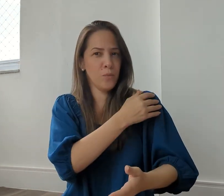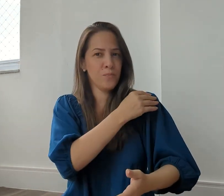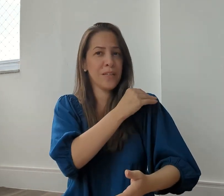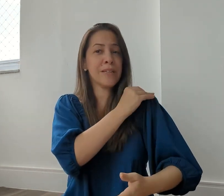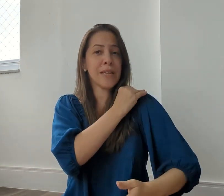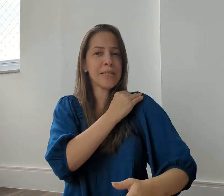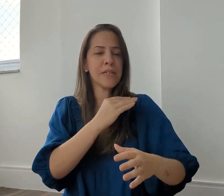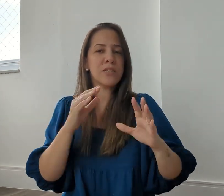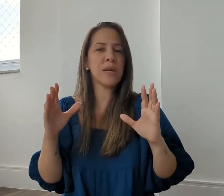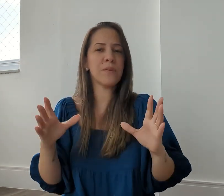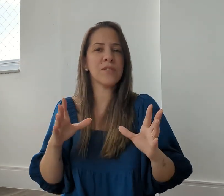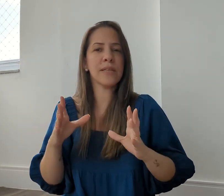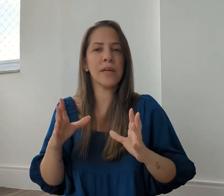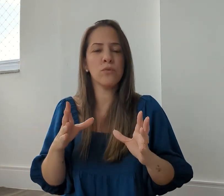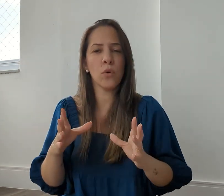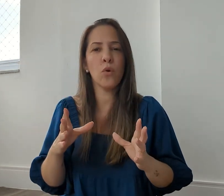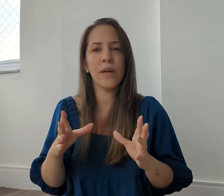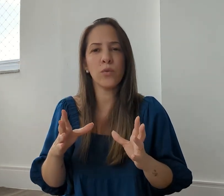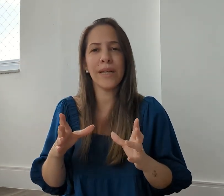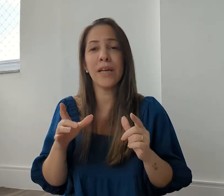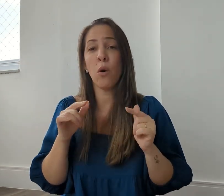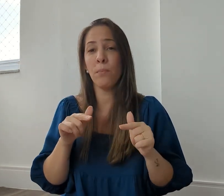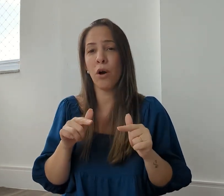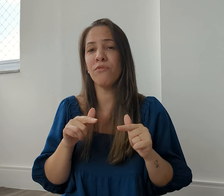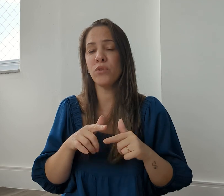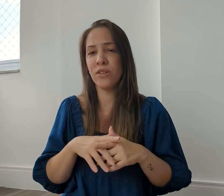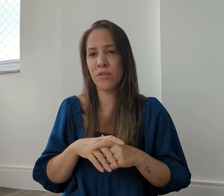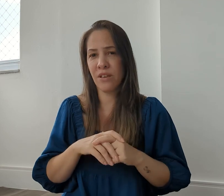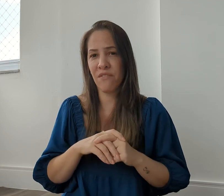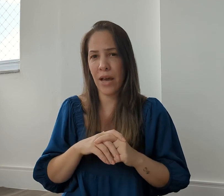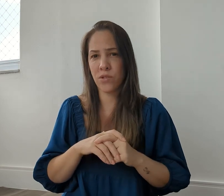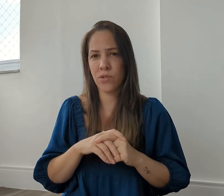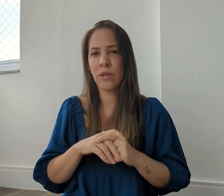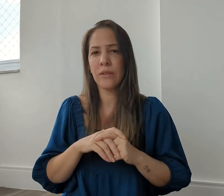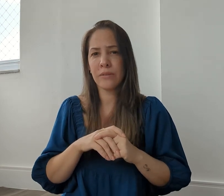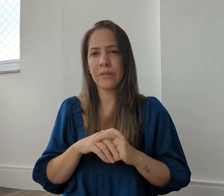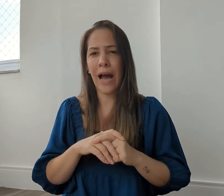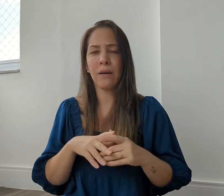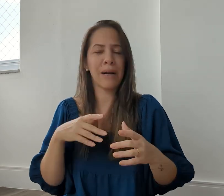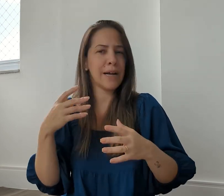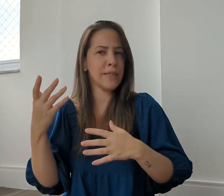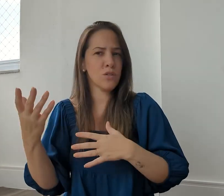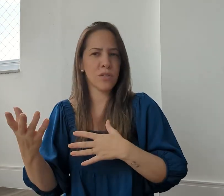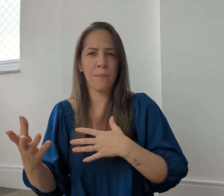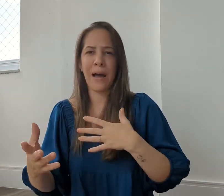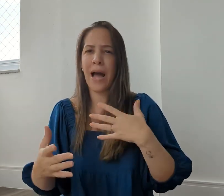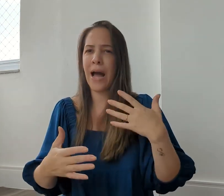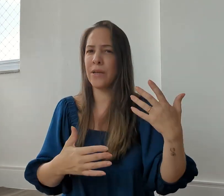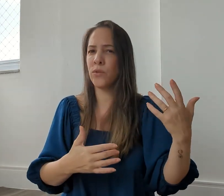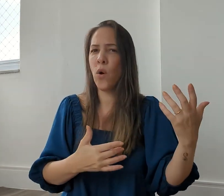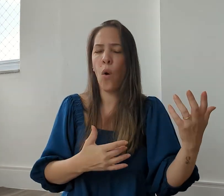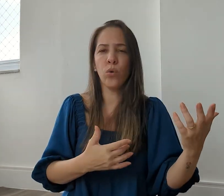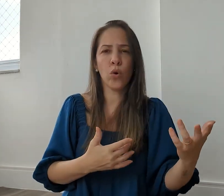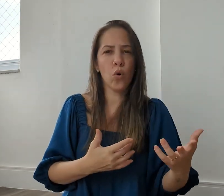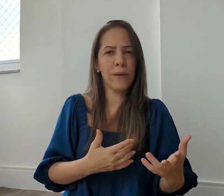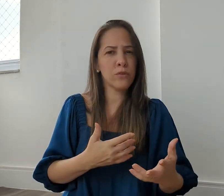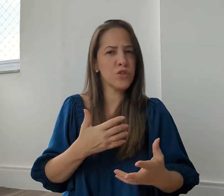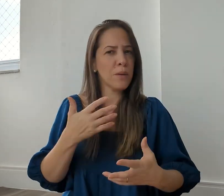Interessante sempre você ter um documento ali que comprove o que você faz, tá? Uma carteira de trabalho, ou um documento de